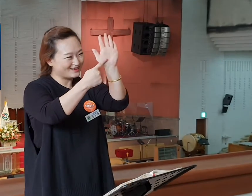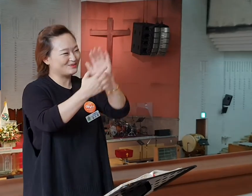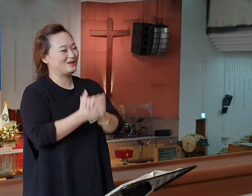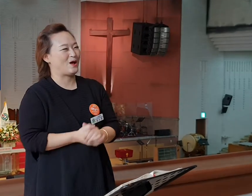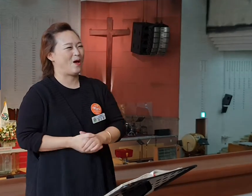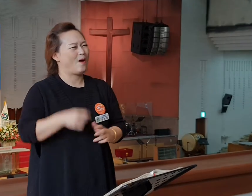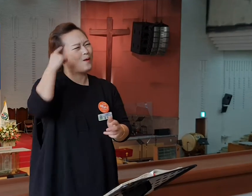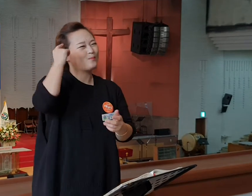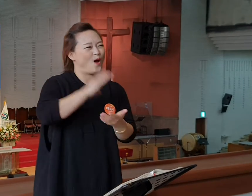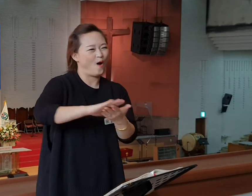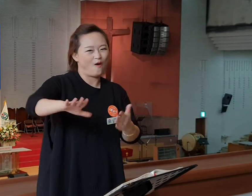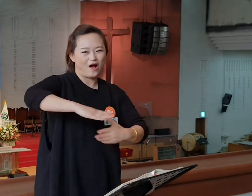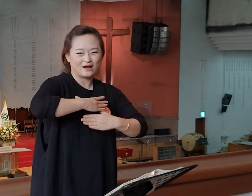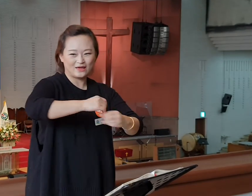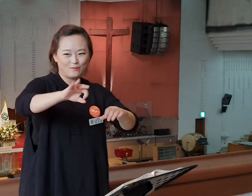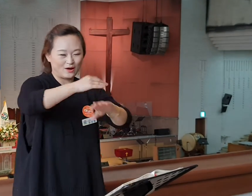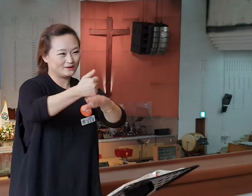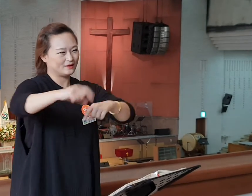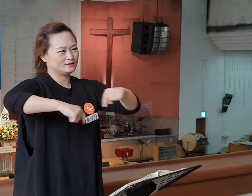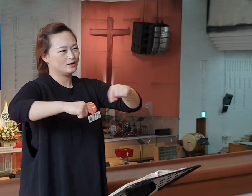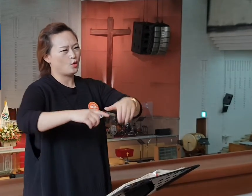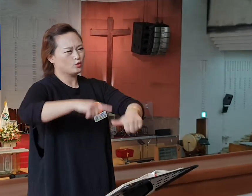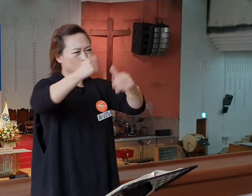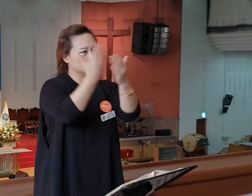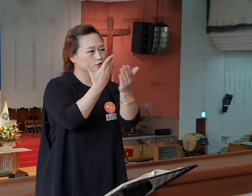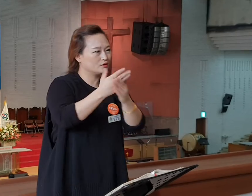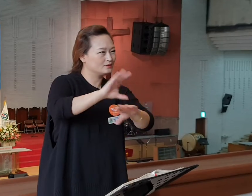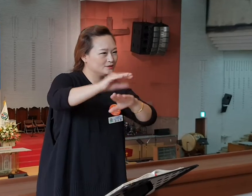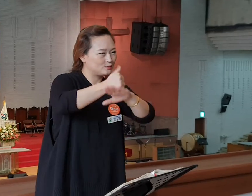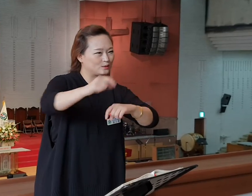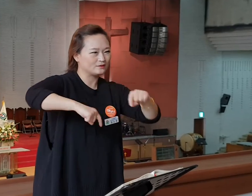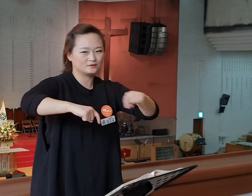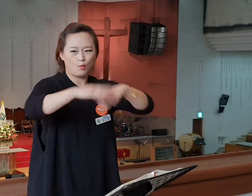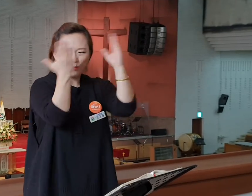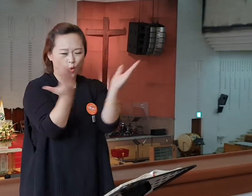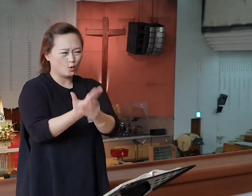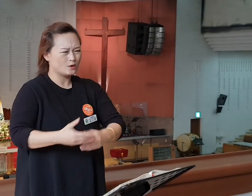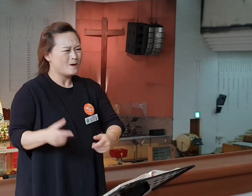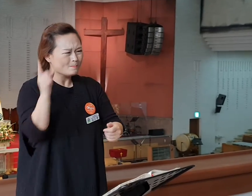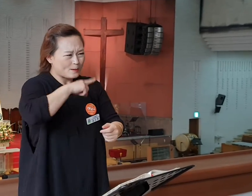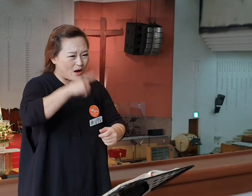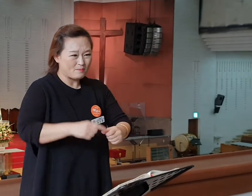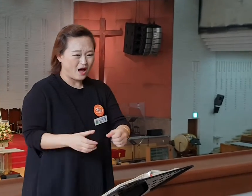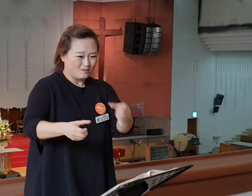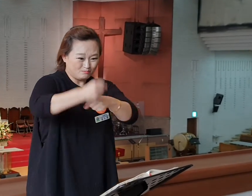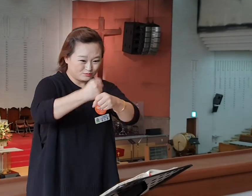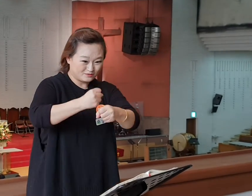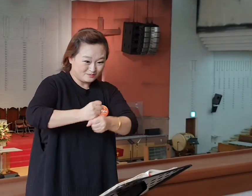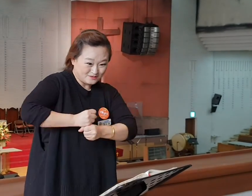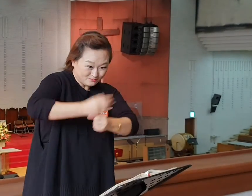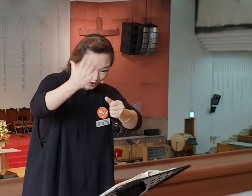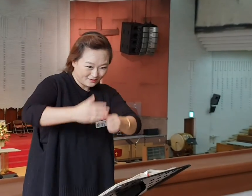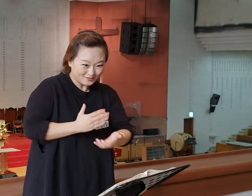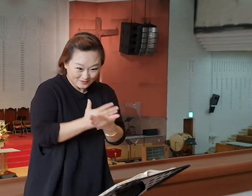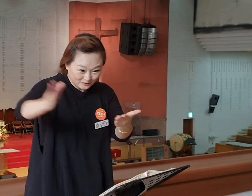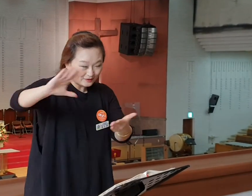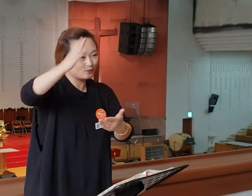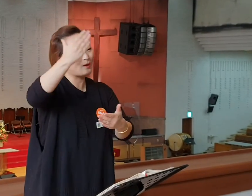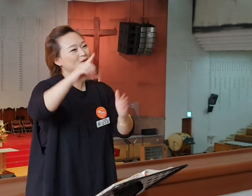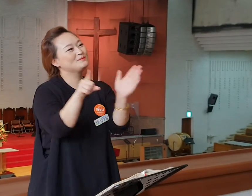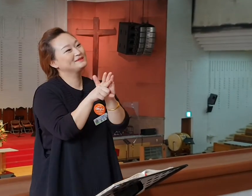평강의 왕에 다스리시고 구원하시는 크리스도가 다스리십니다. 모든 악한 것들은 다 묶음을 놓고 떠나가게 될 줄 믿습니다.